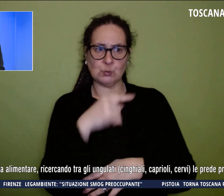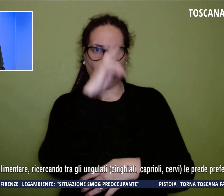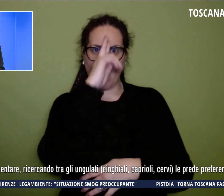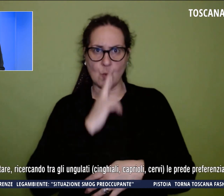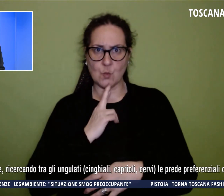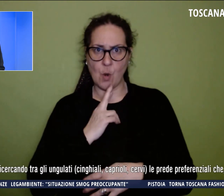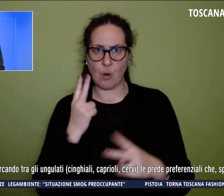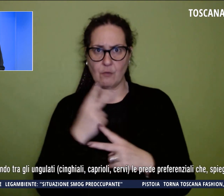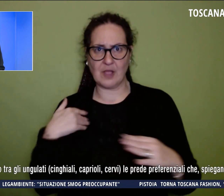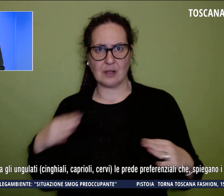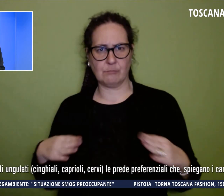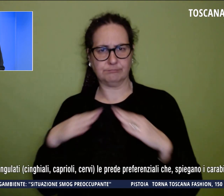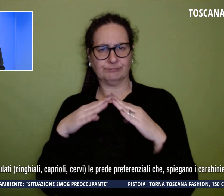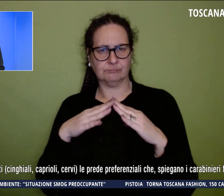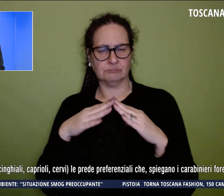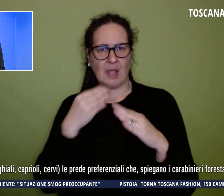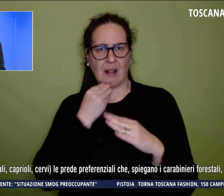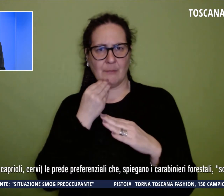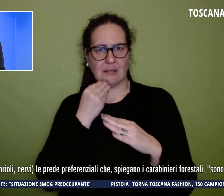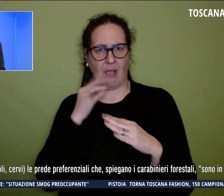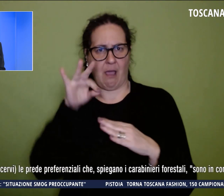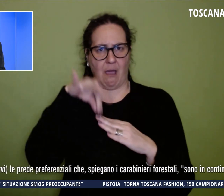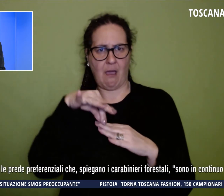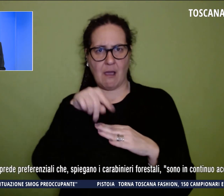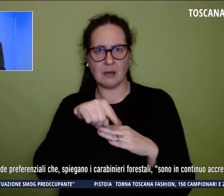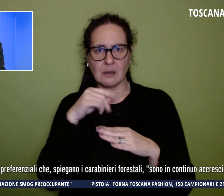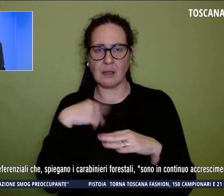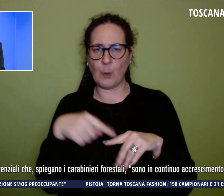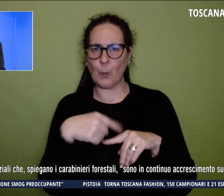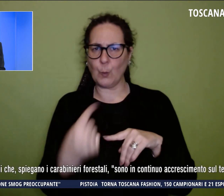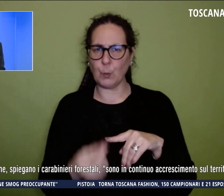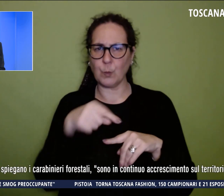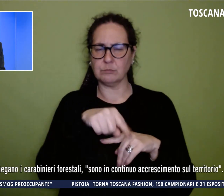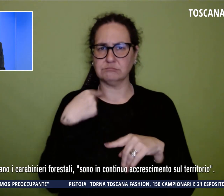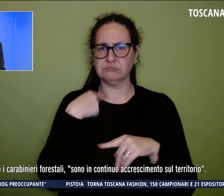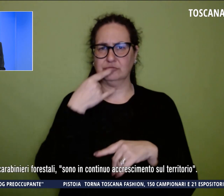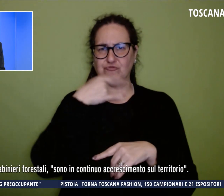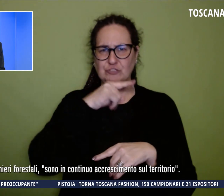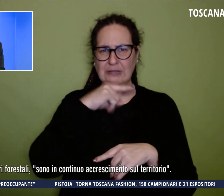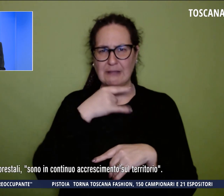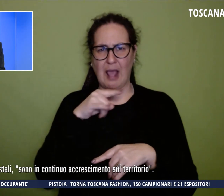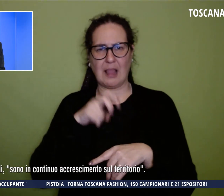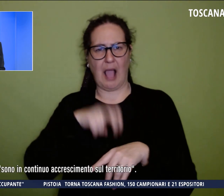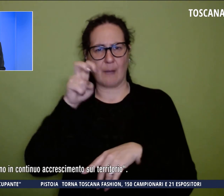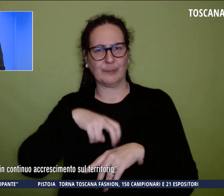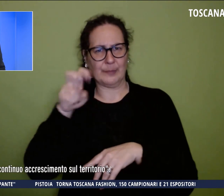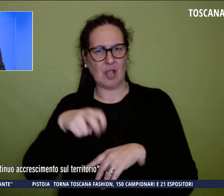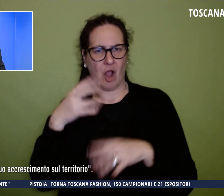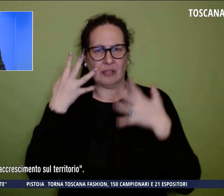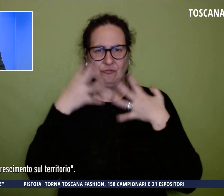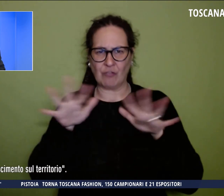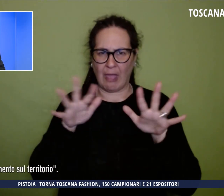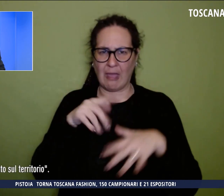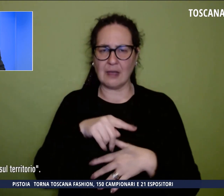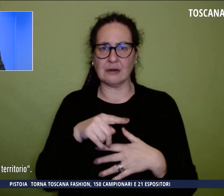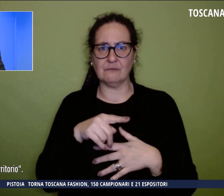alimentare. Ricercando tra gli ungolati, cinghiali, caprioli, cervi, le prede preferenziali, che spiegano i